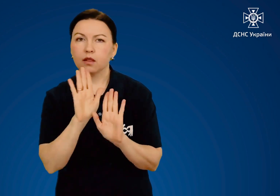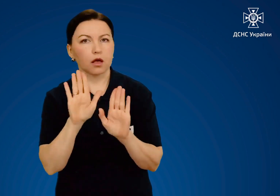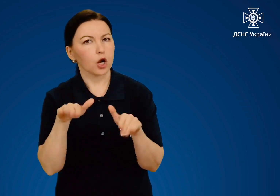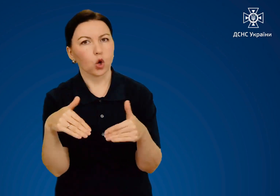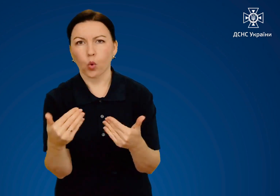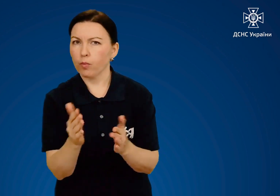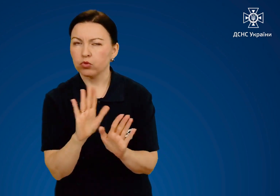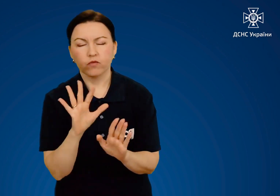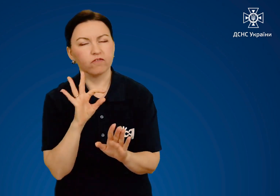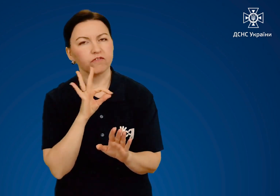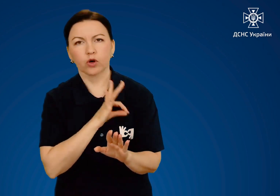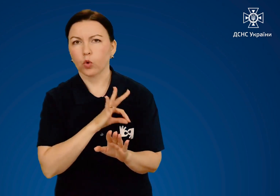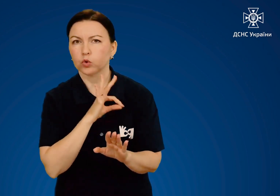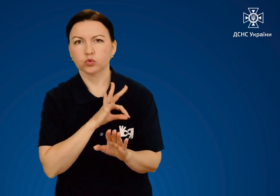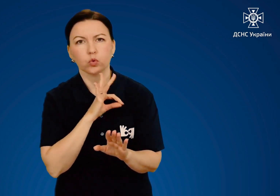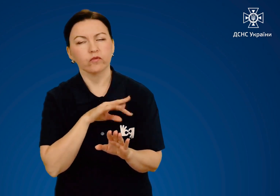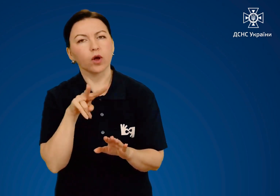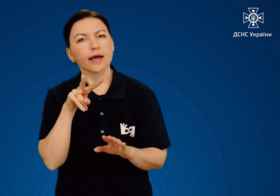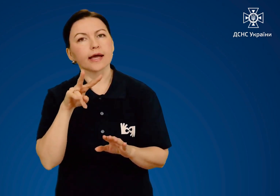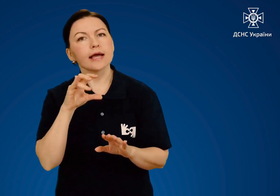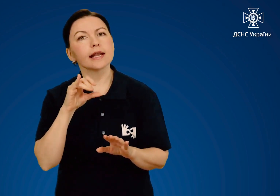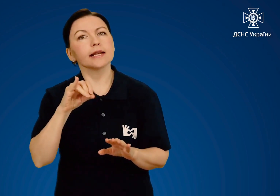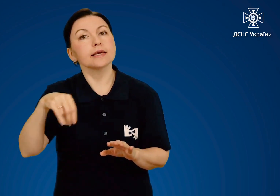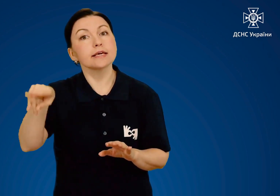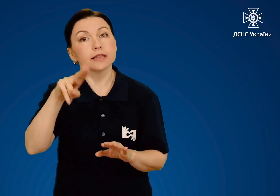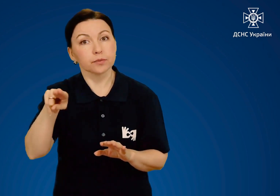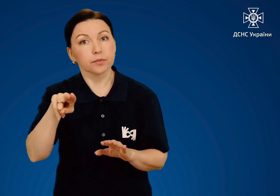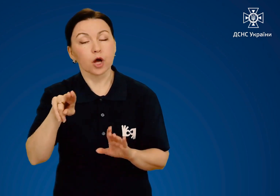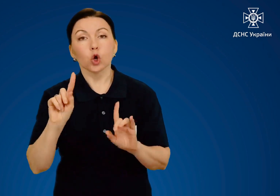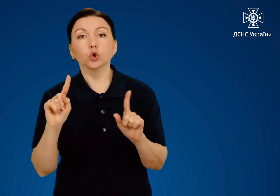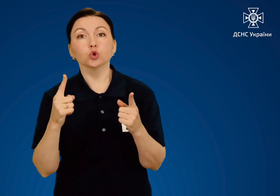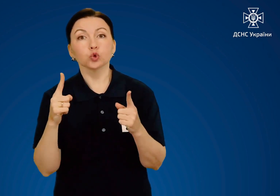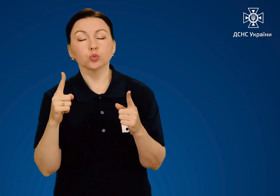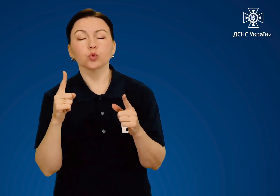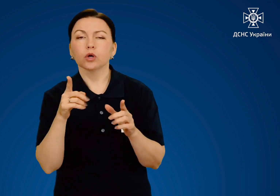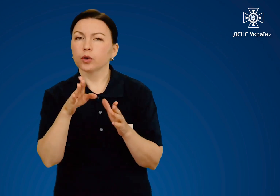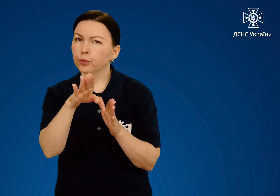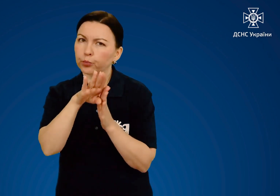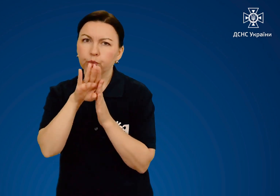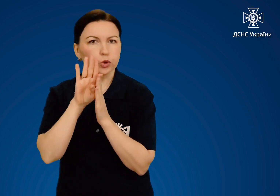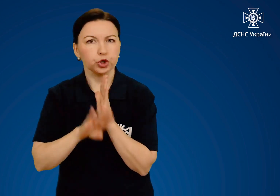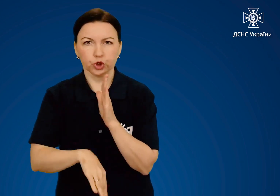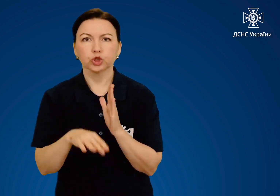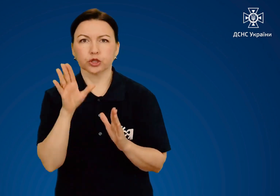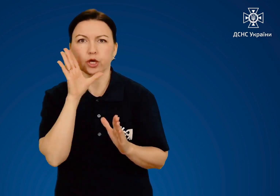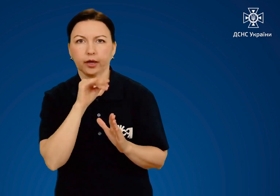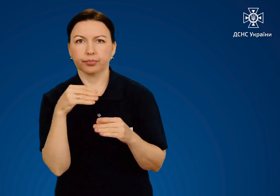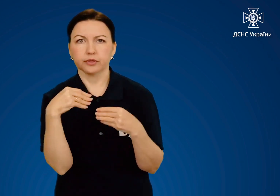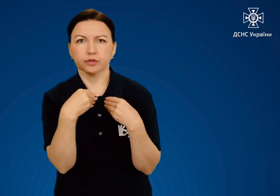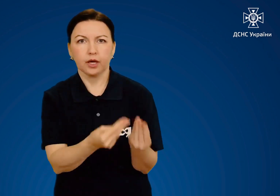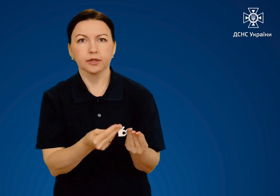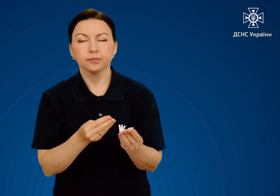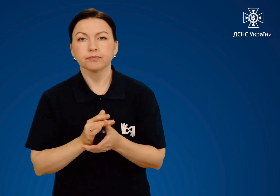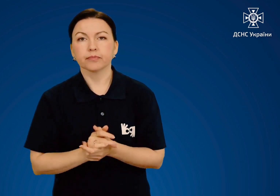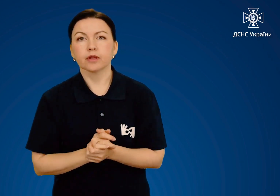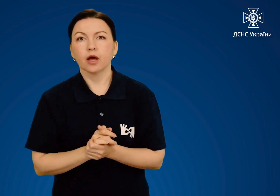цьому не рекомендується використовувати лід, оскільки ви можете тільки погіршити ситуацію.